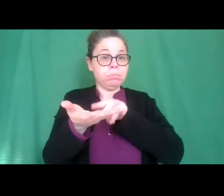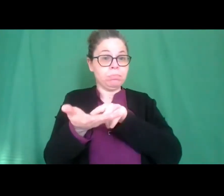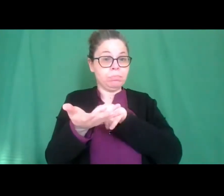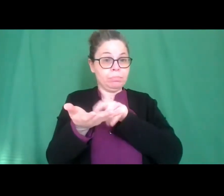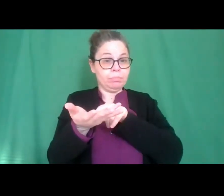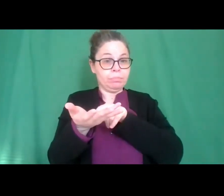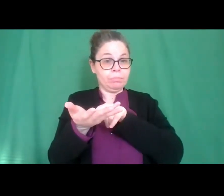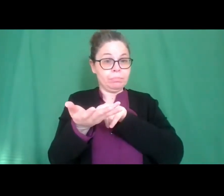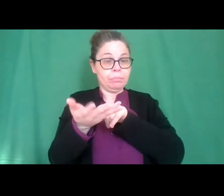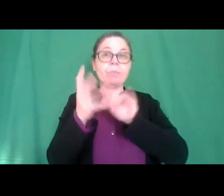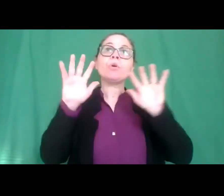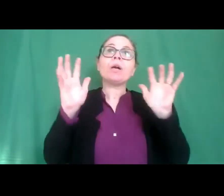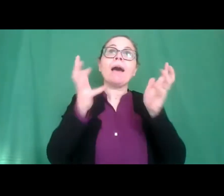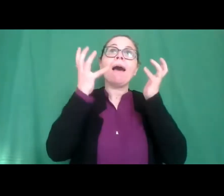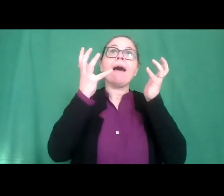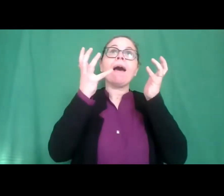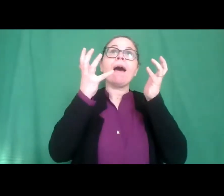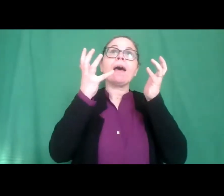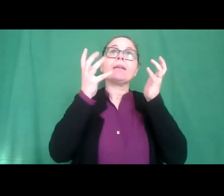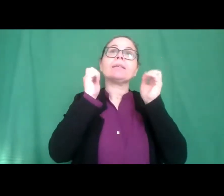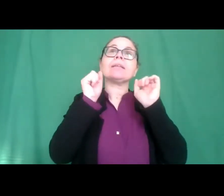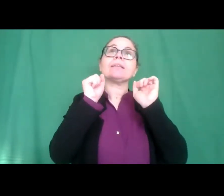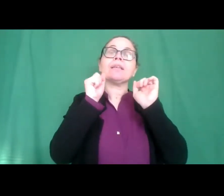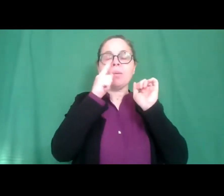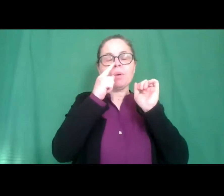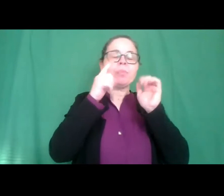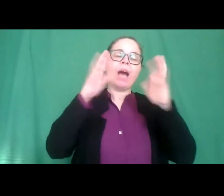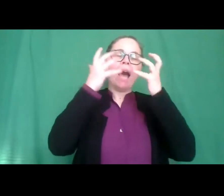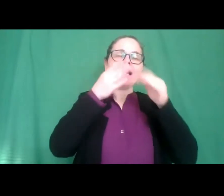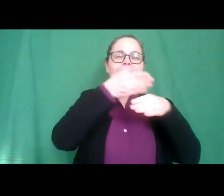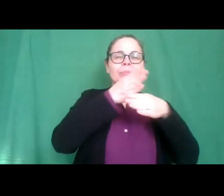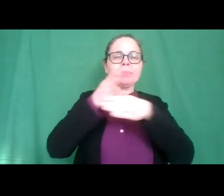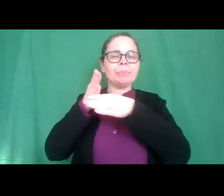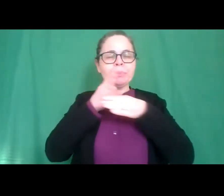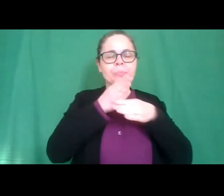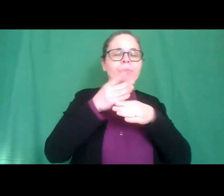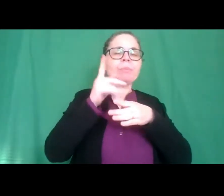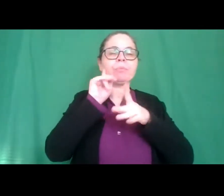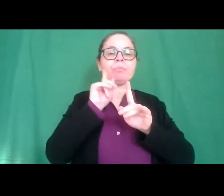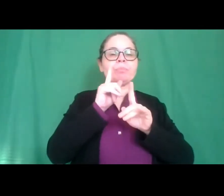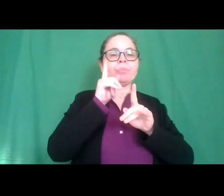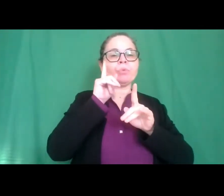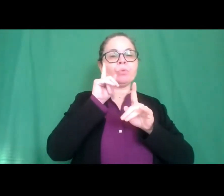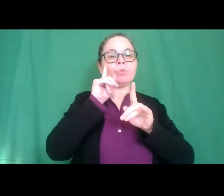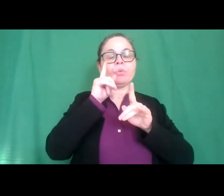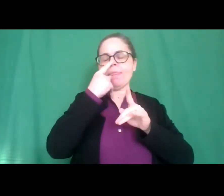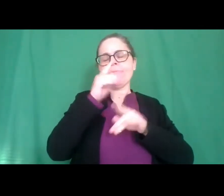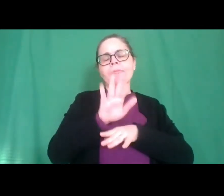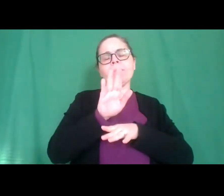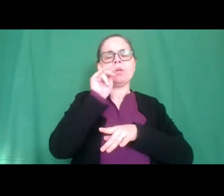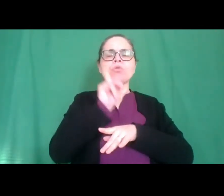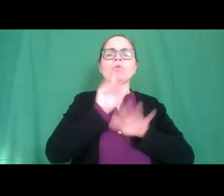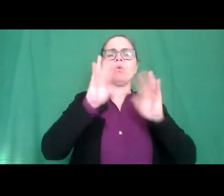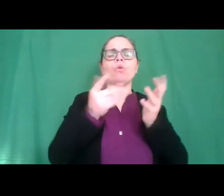creando delle specifiche discipline artistiche tipiche del mondo dei sordi per questo